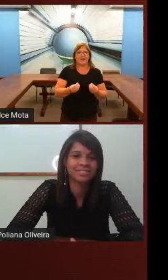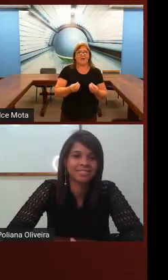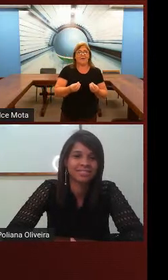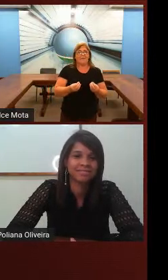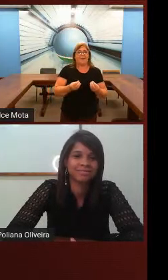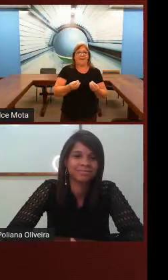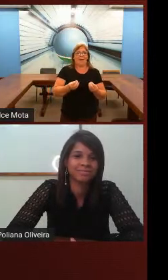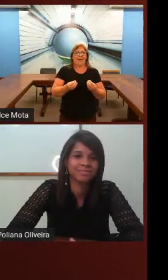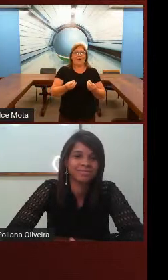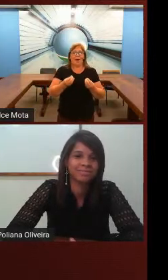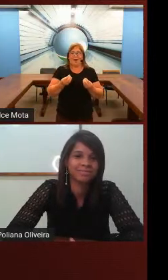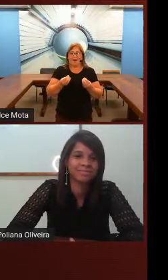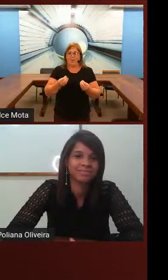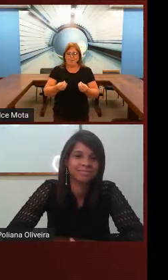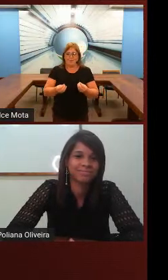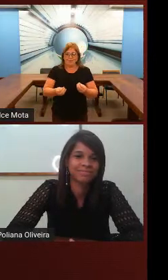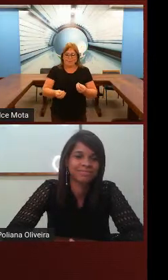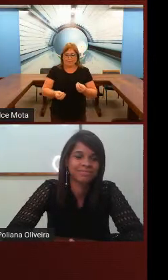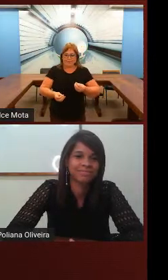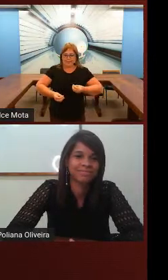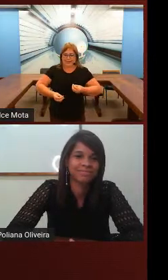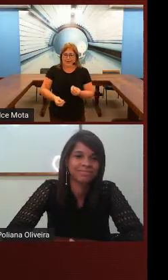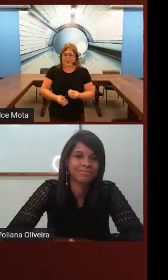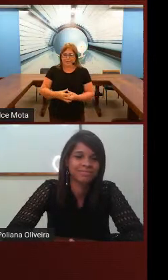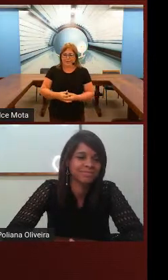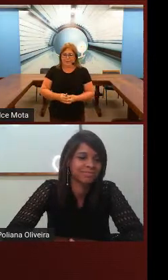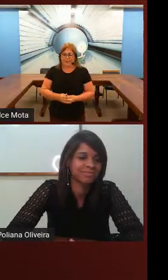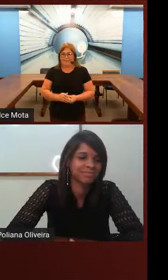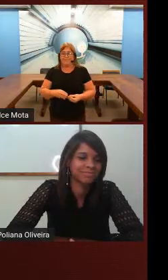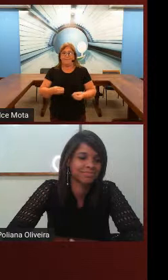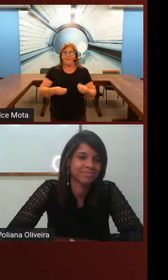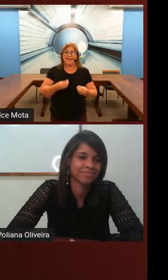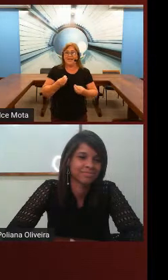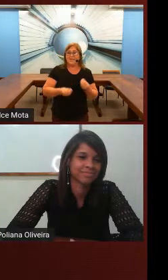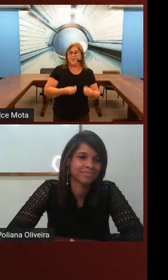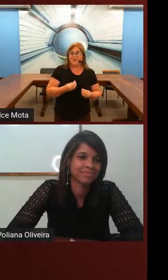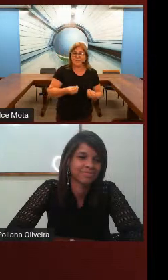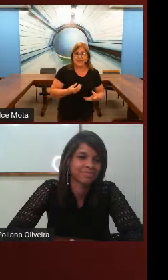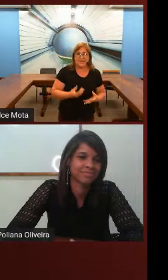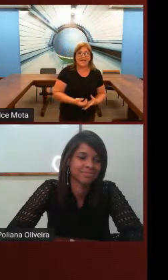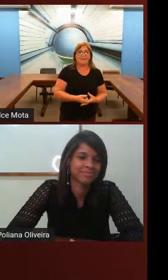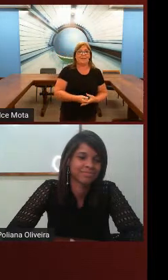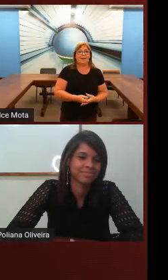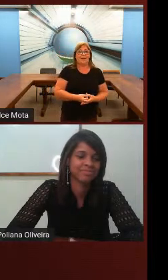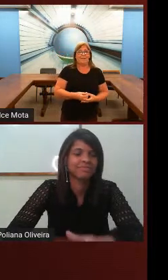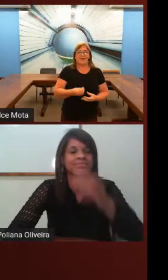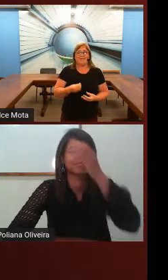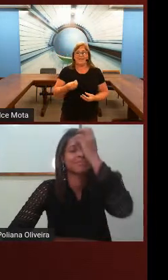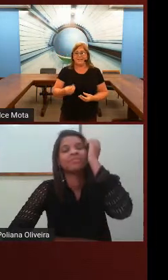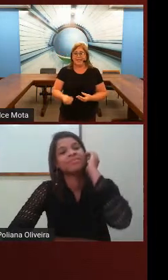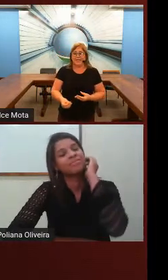é um é um é mecanismo que você tem para você